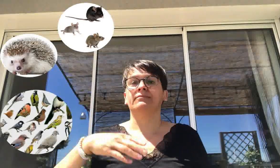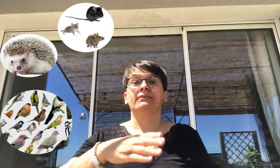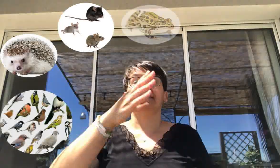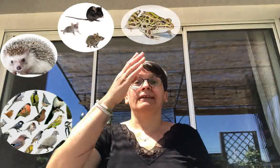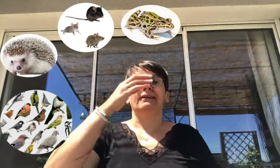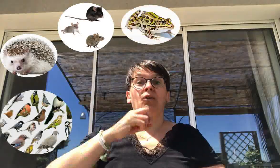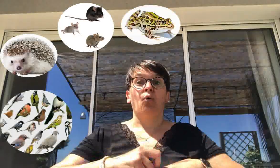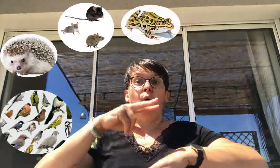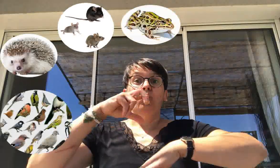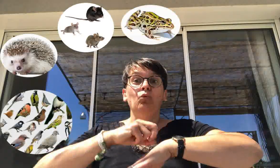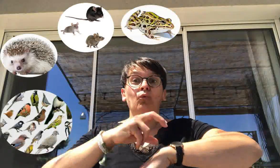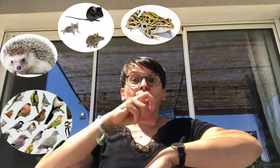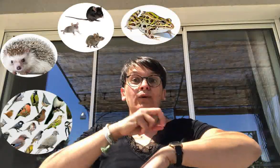La grenouille également.